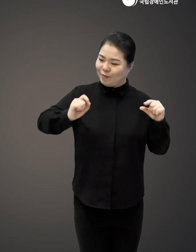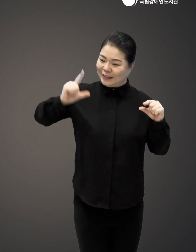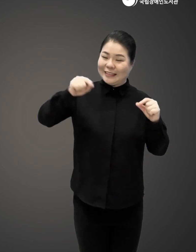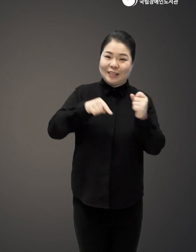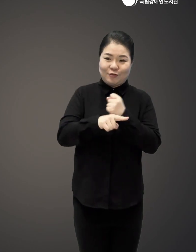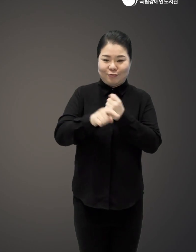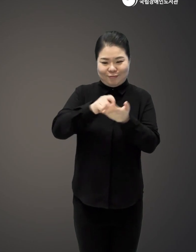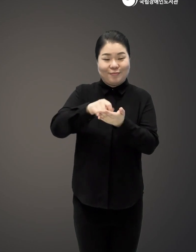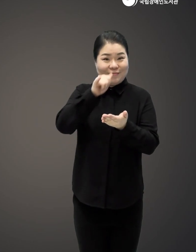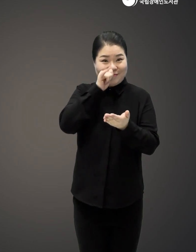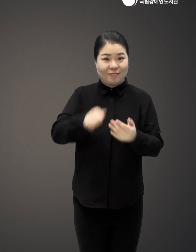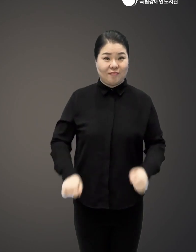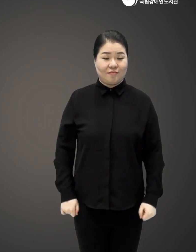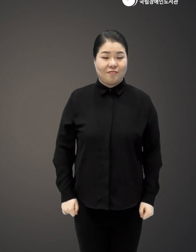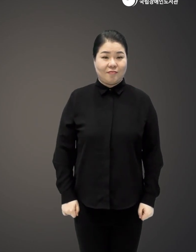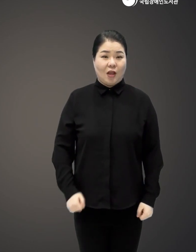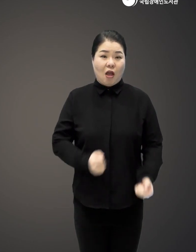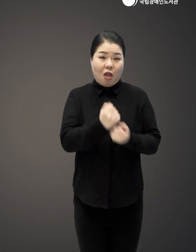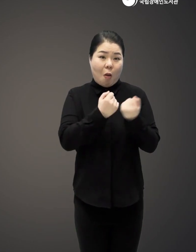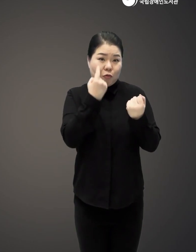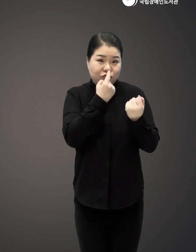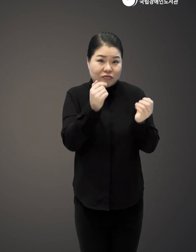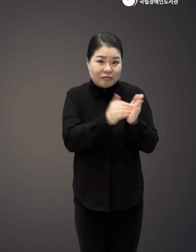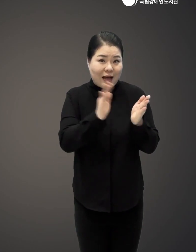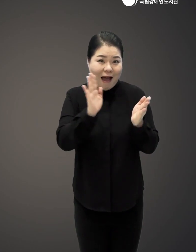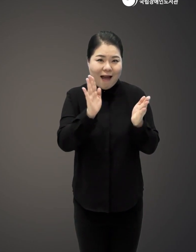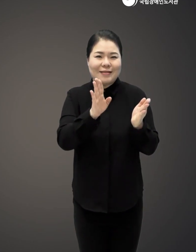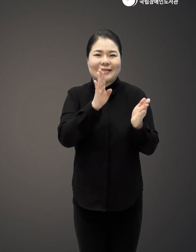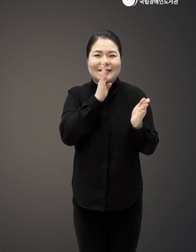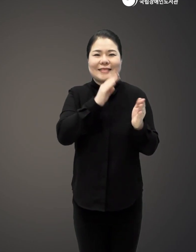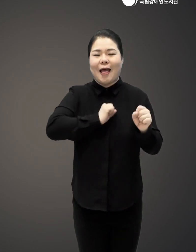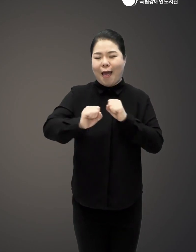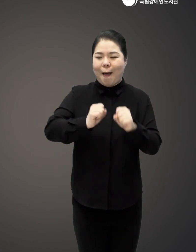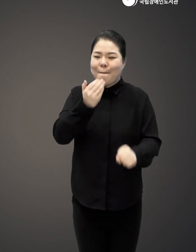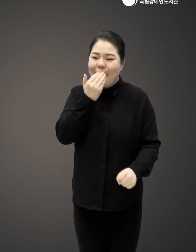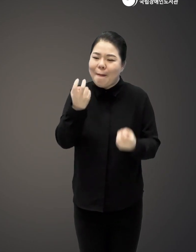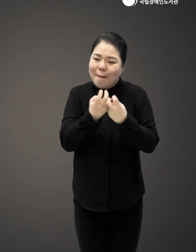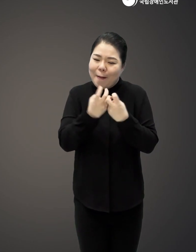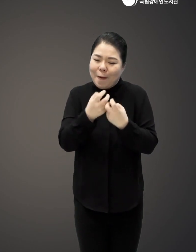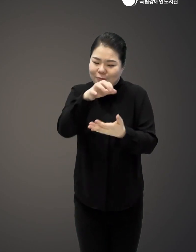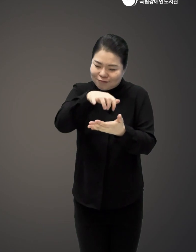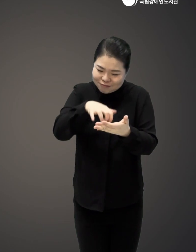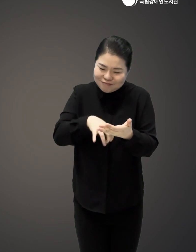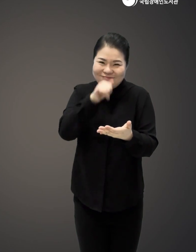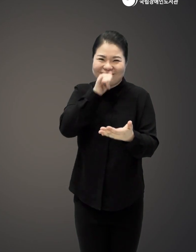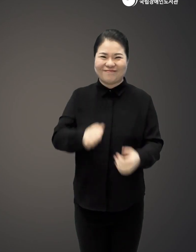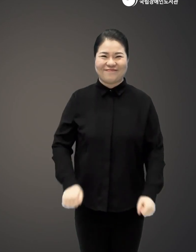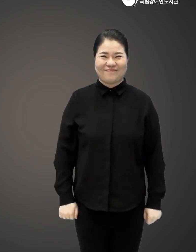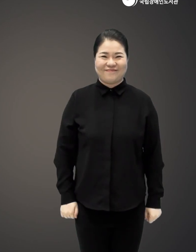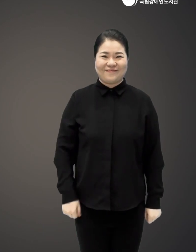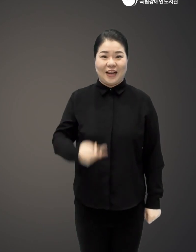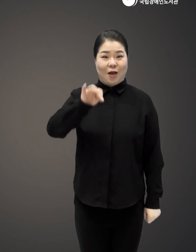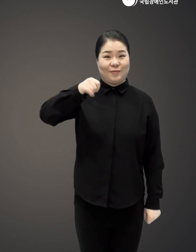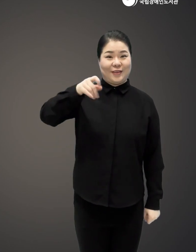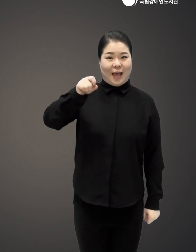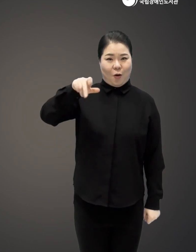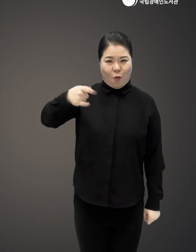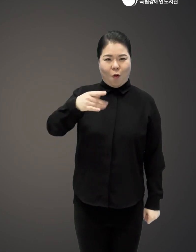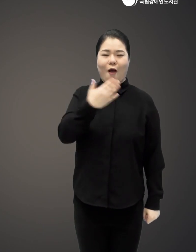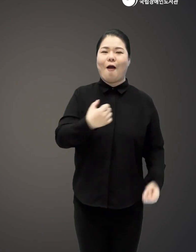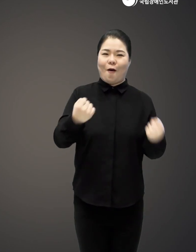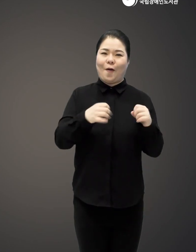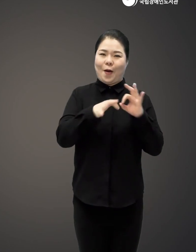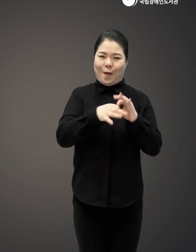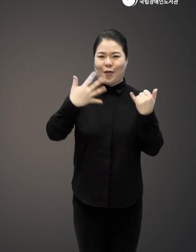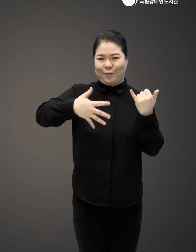하지만 이것으로 끝내지 않고 실전으로 옮길 수 있는 자세한 방법과 조리법까지 수록하고 있다 러브에코 건강